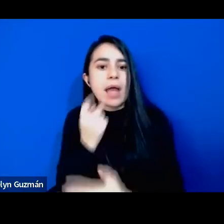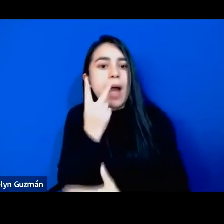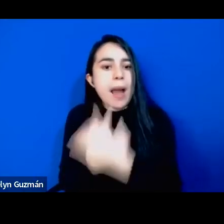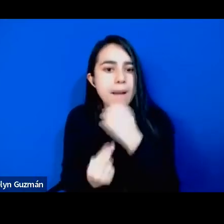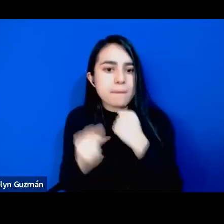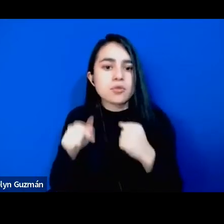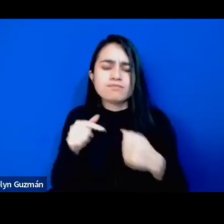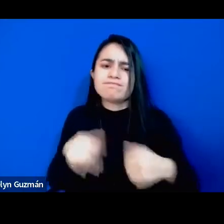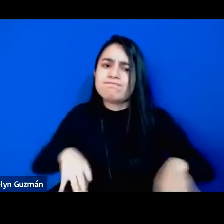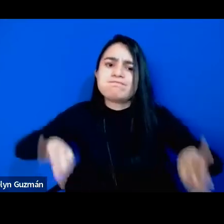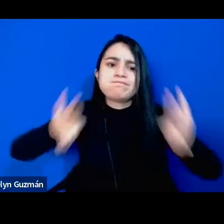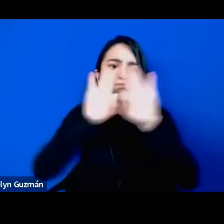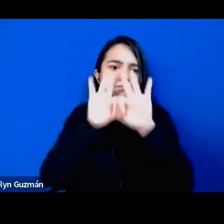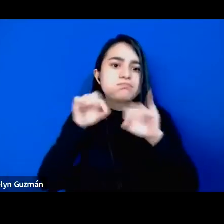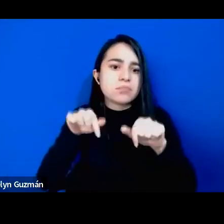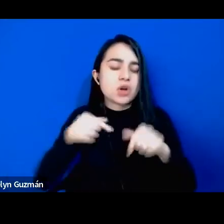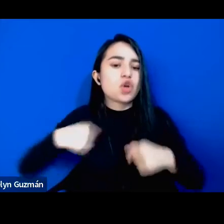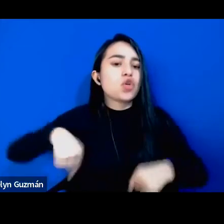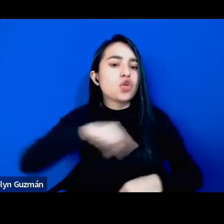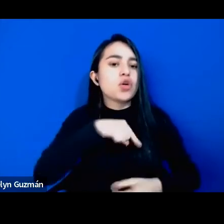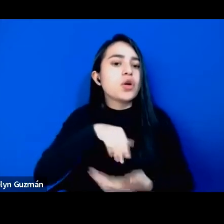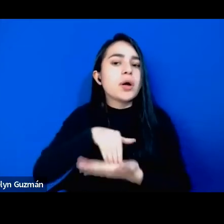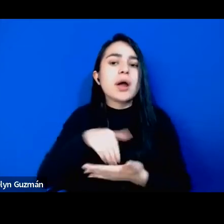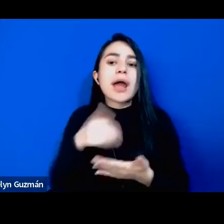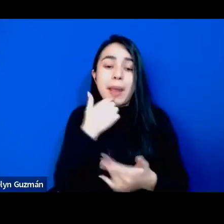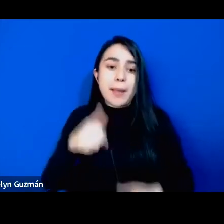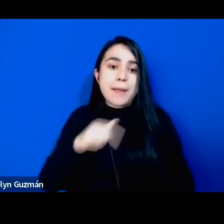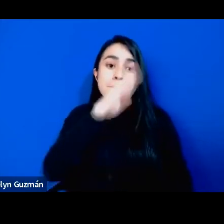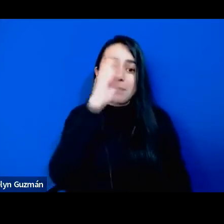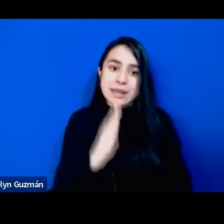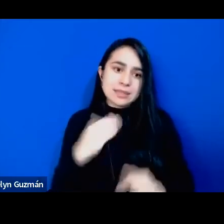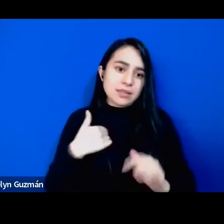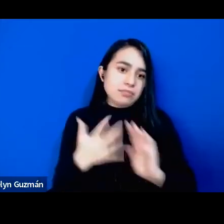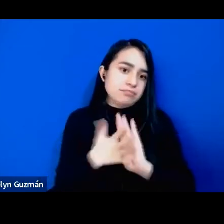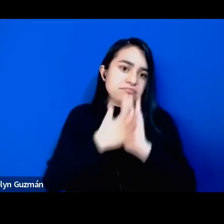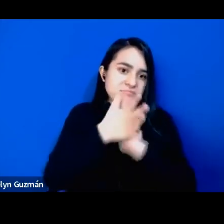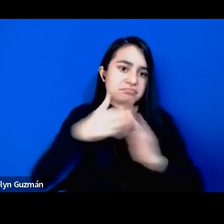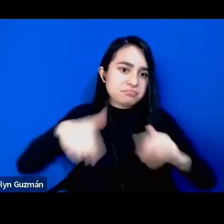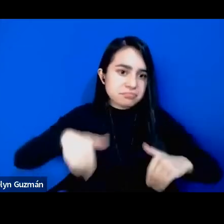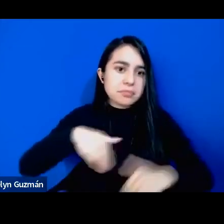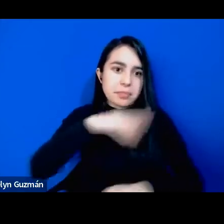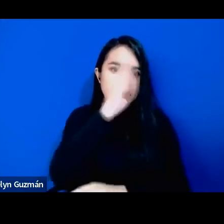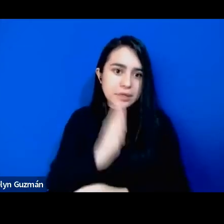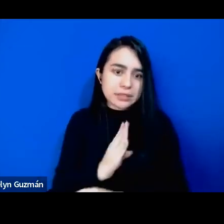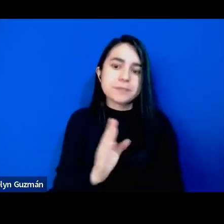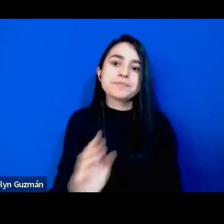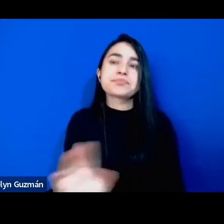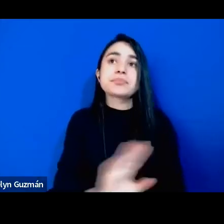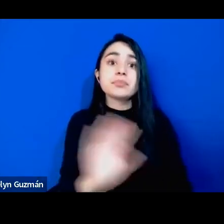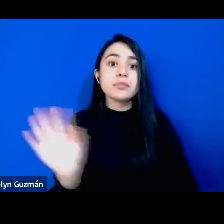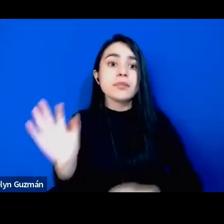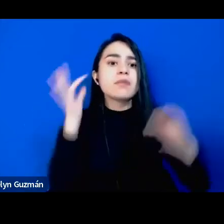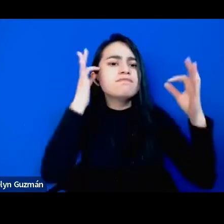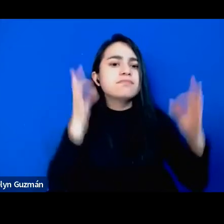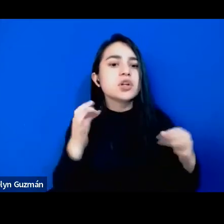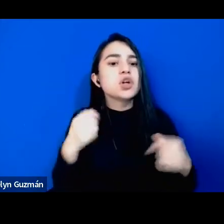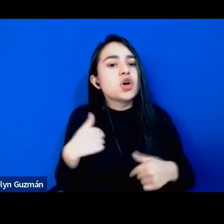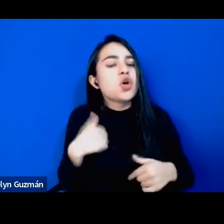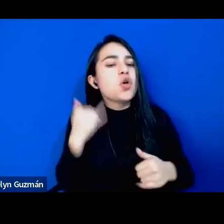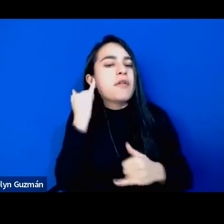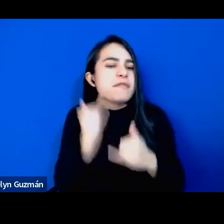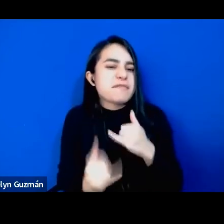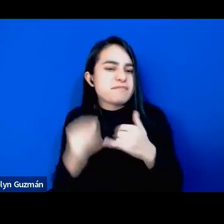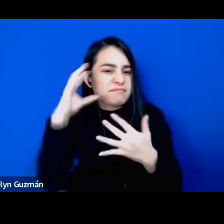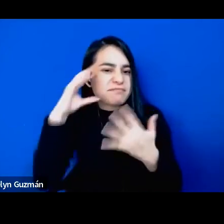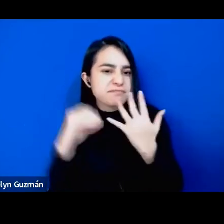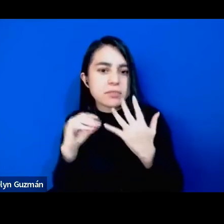para nosotros, hablando desde Brasil. Y por fin y finalmente, pienso que